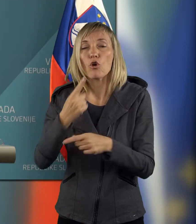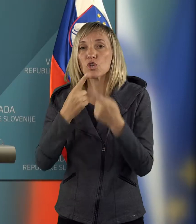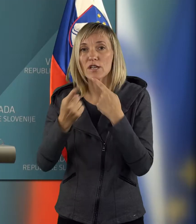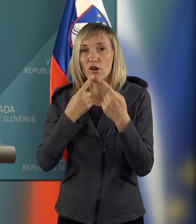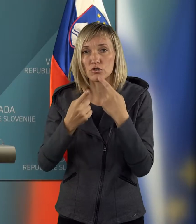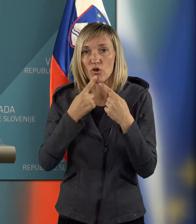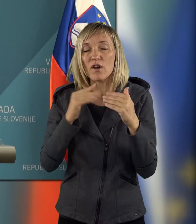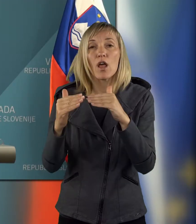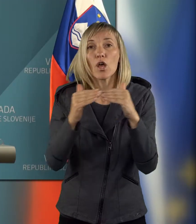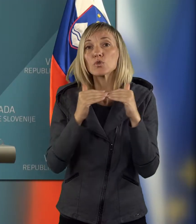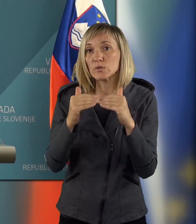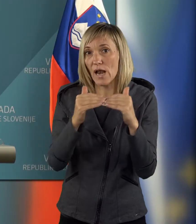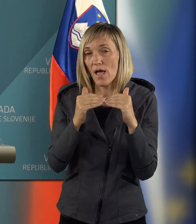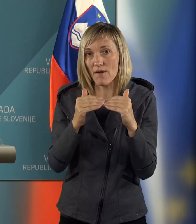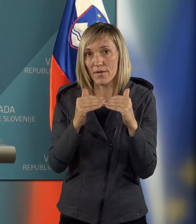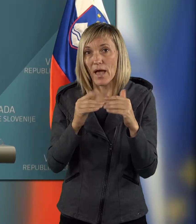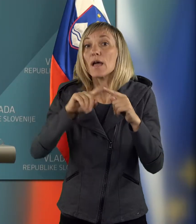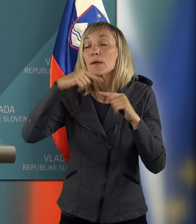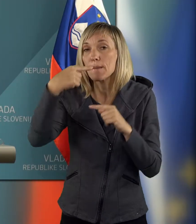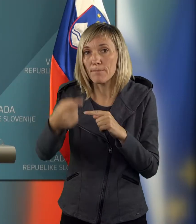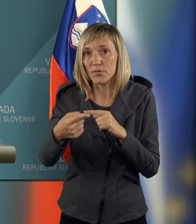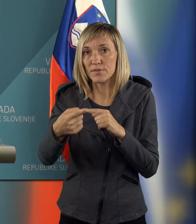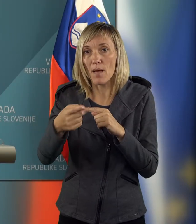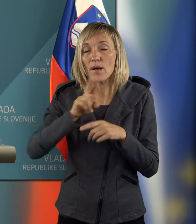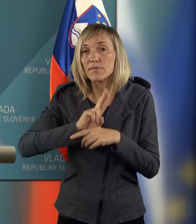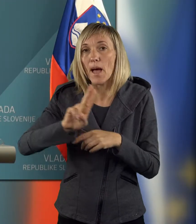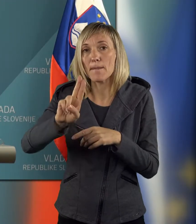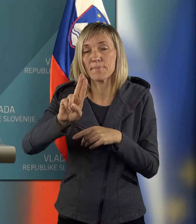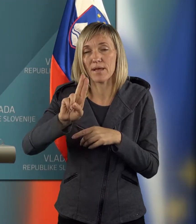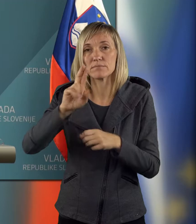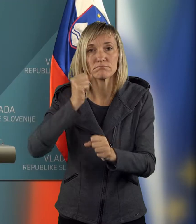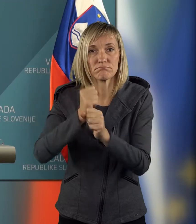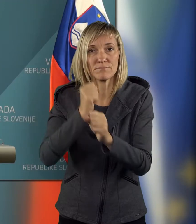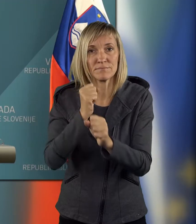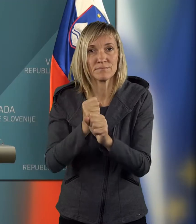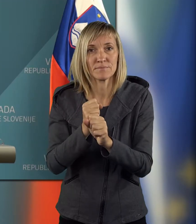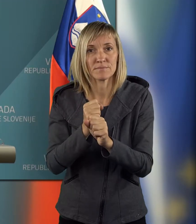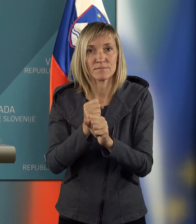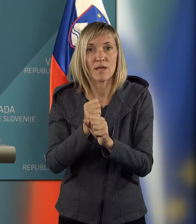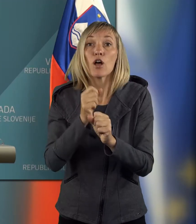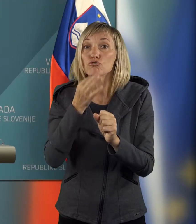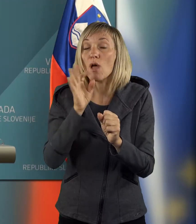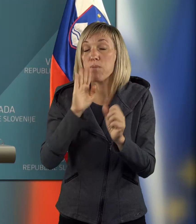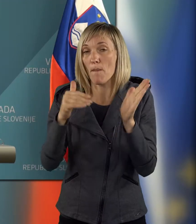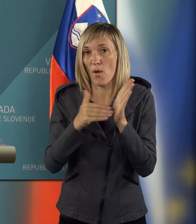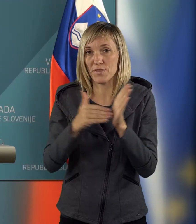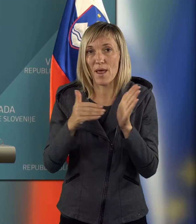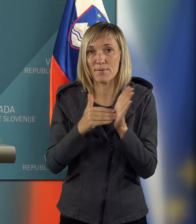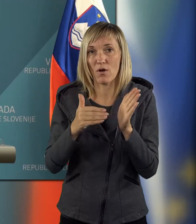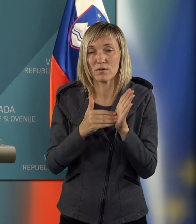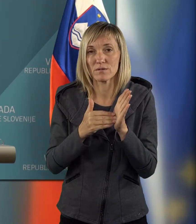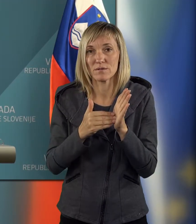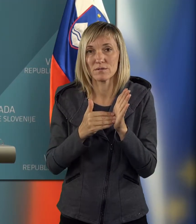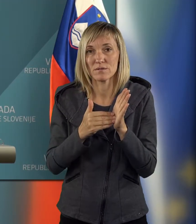razgovore in usklajevanja in potem gremo v nadaljevanju po potrebi za,